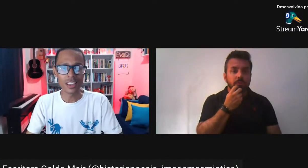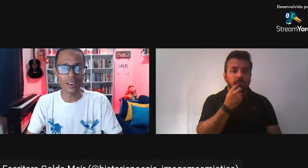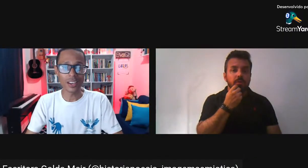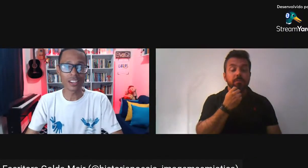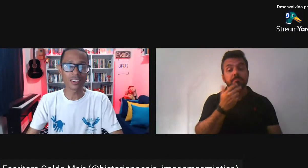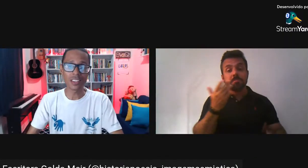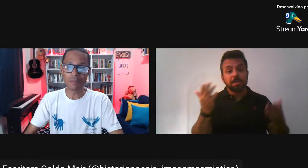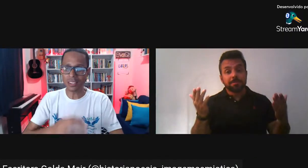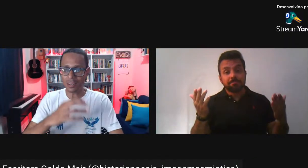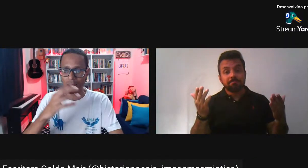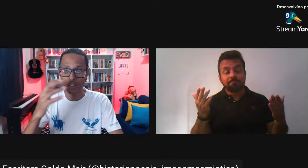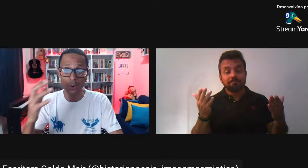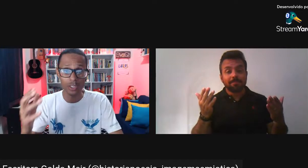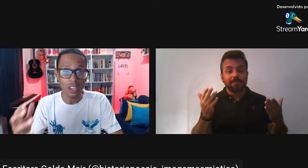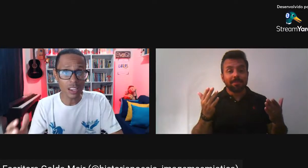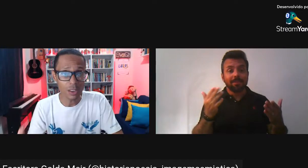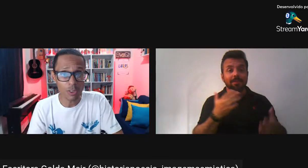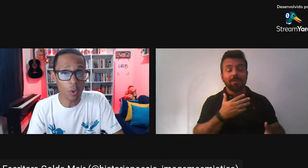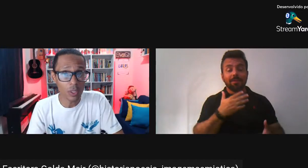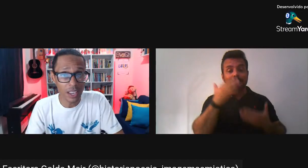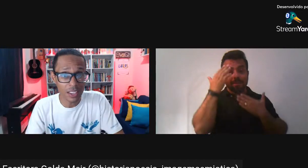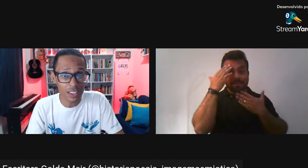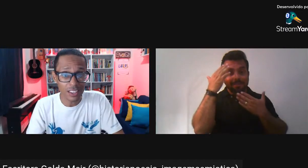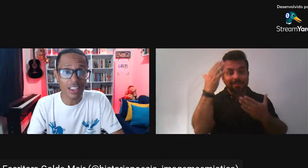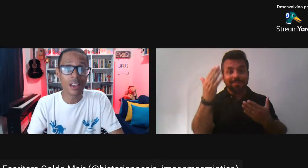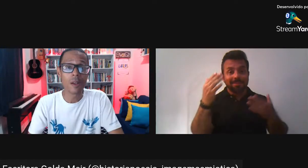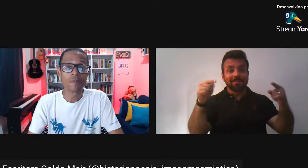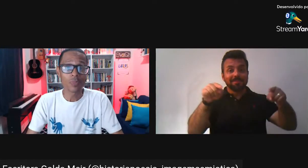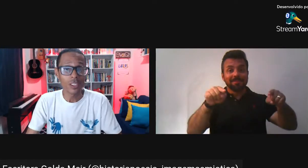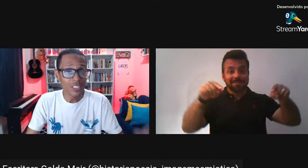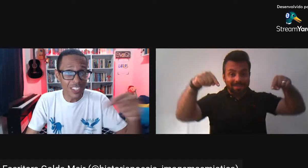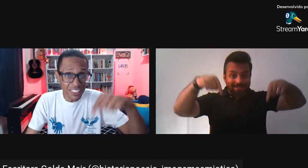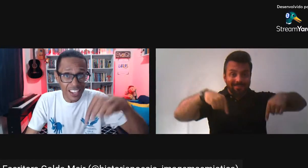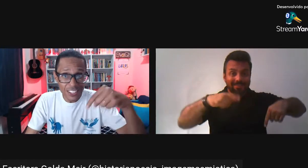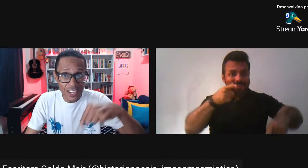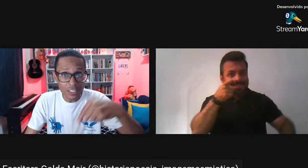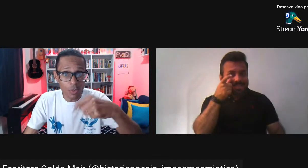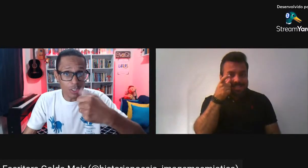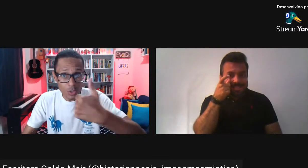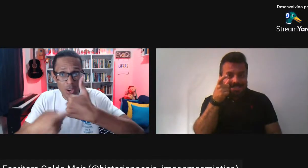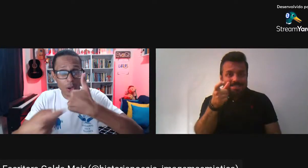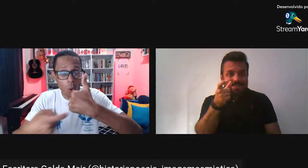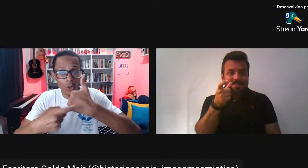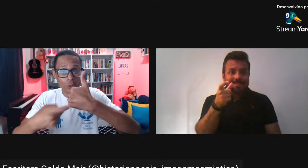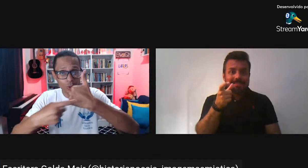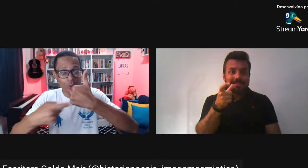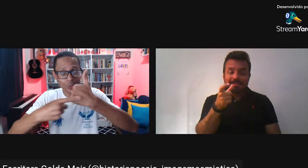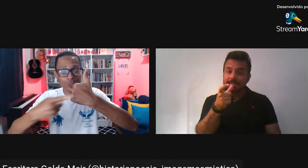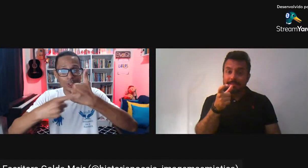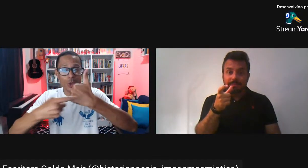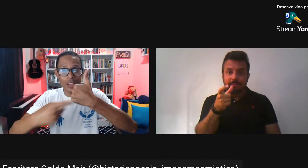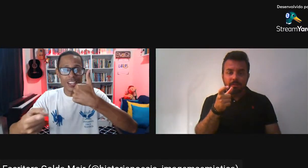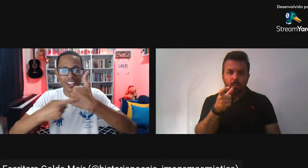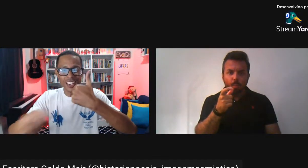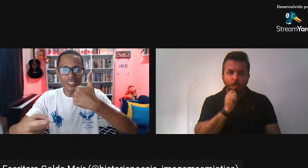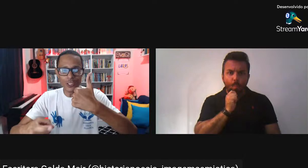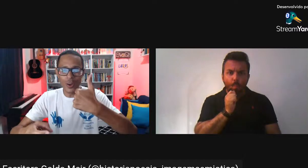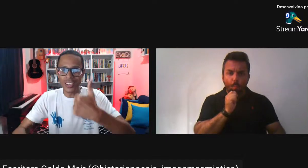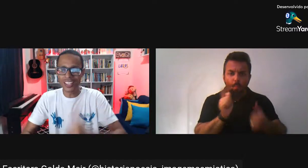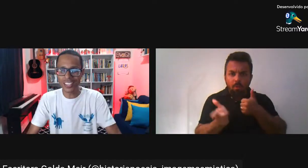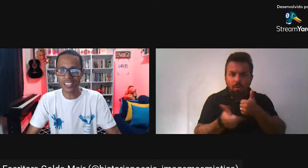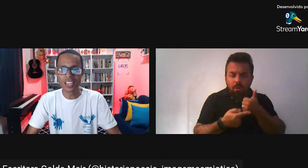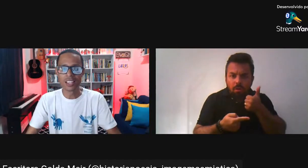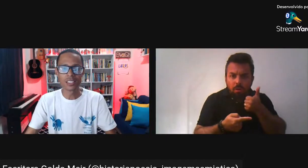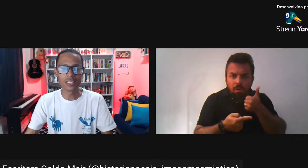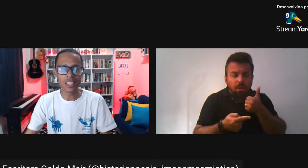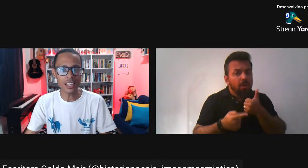Quero agradecer imensamente Você Que ficou até aqui Já deixa aí Se você não clicou No joinha Clica no